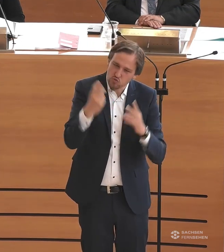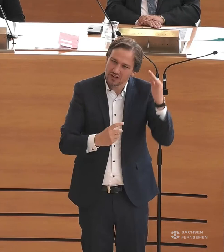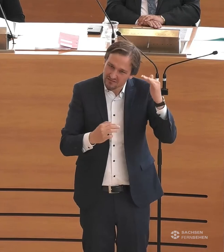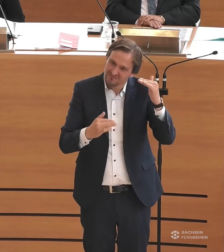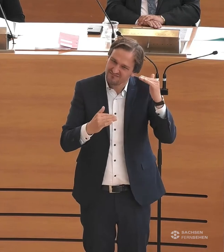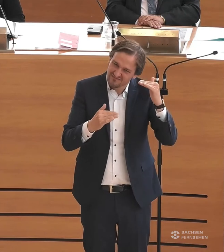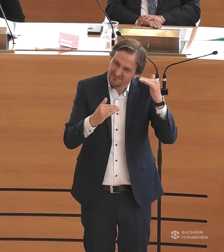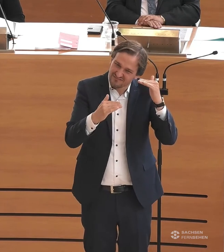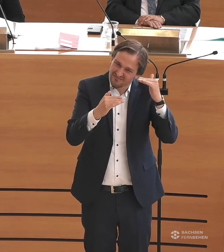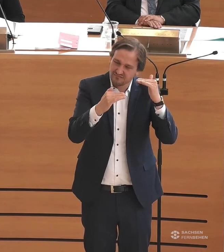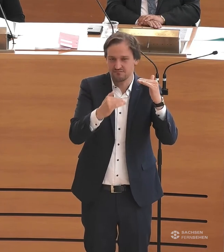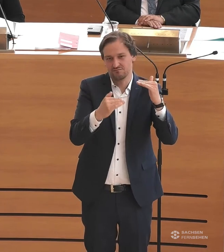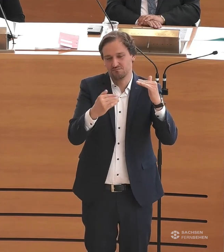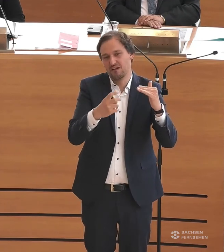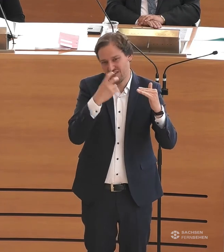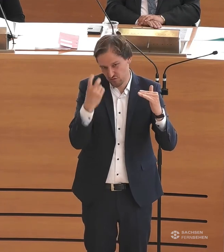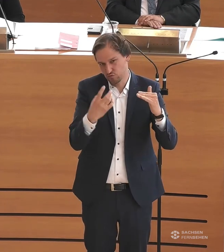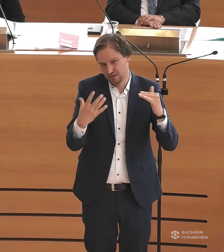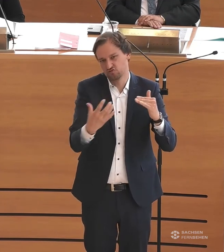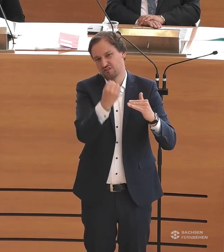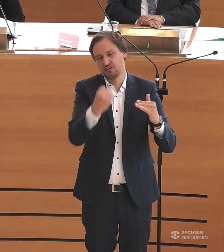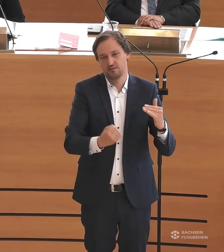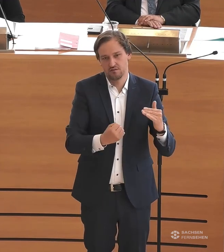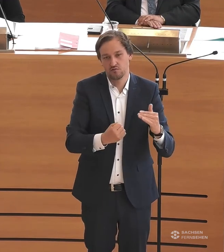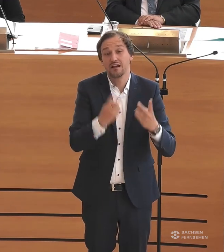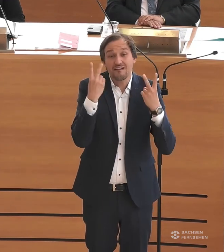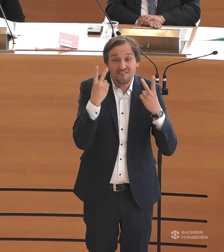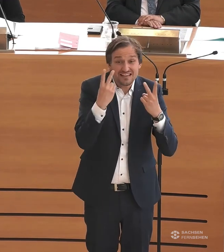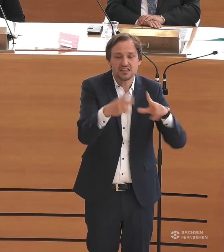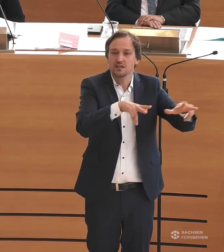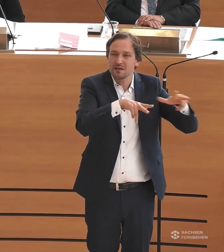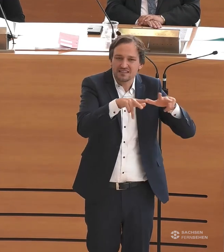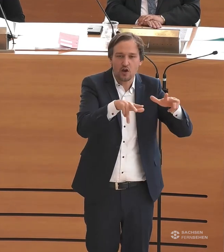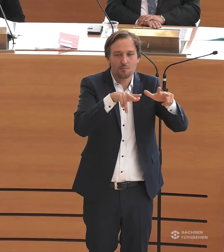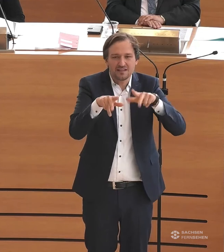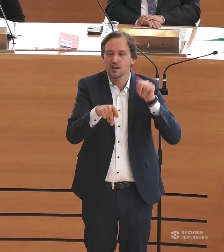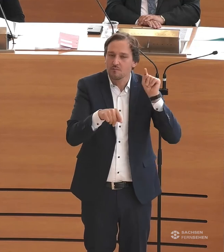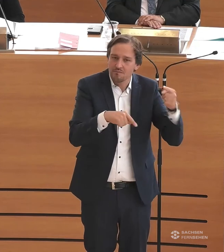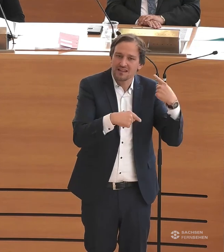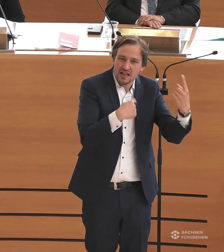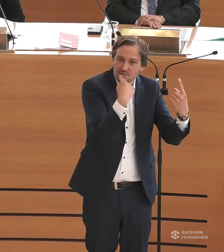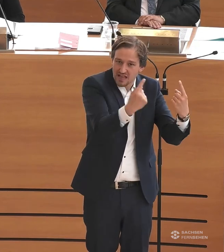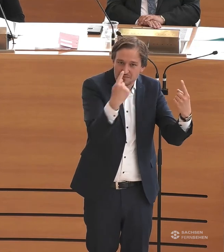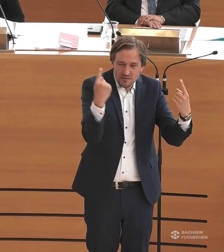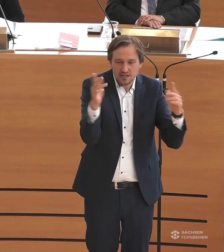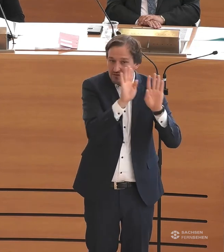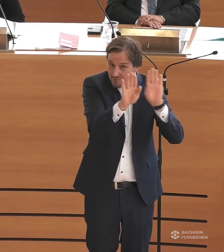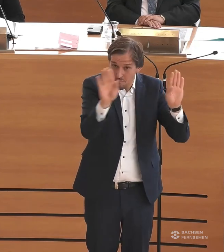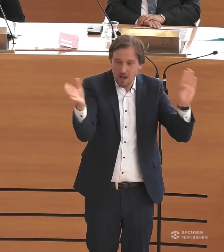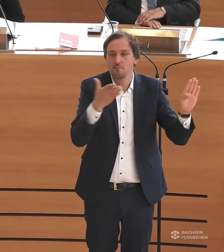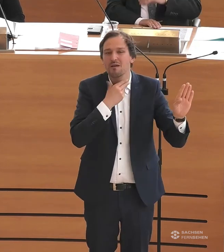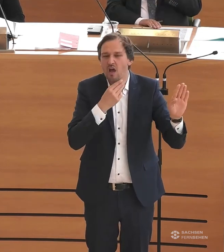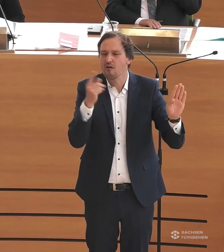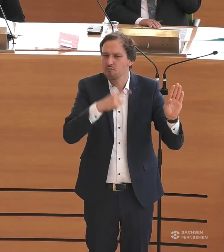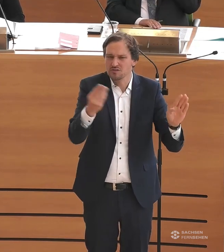dass wir das umsetzen können und dann tatsächlich alle Ressorts jetzt für den neuen Doppelhaushalt ihre Bedarfe anmelden, damit wir